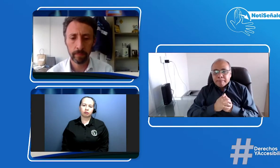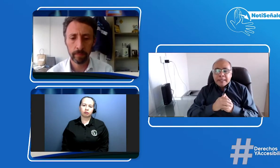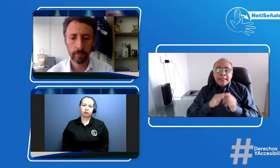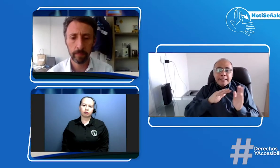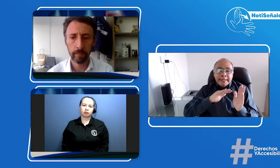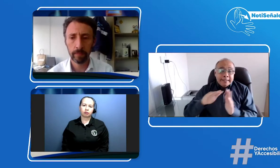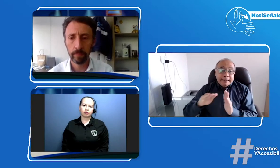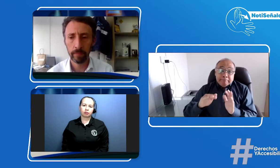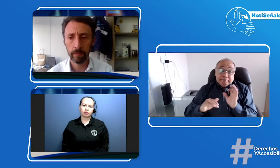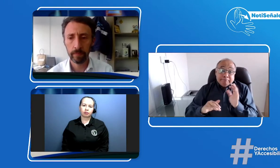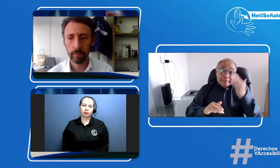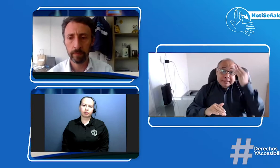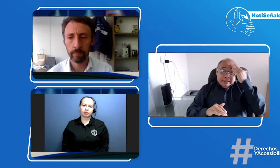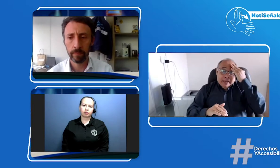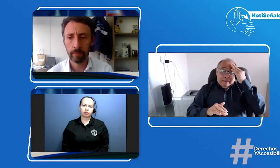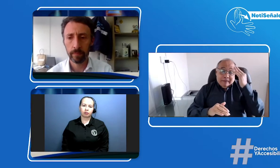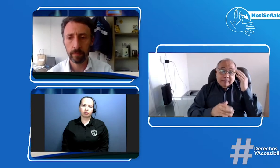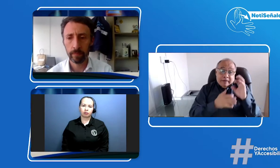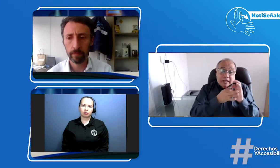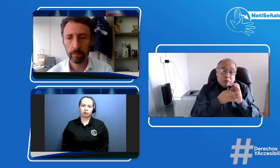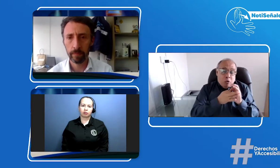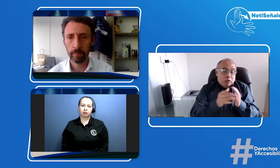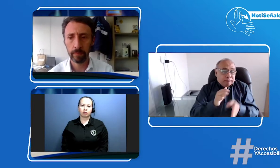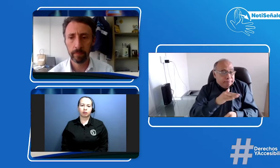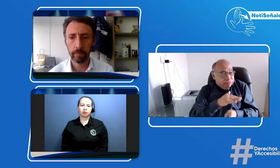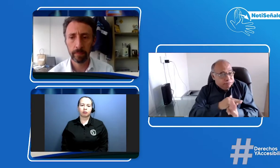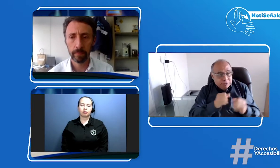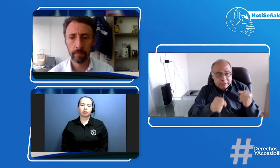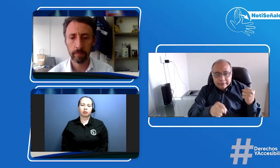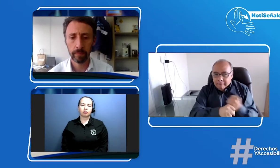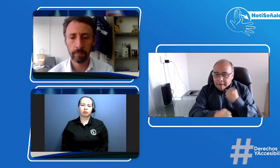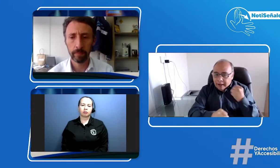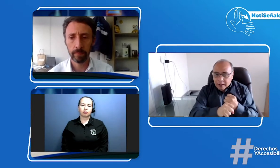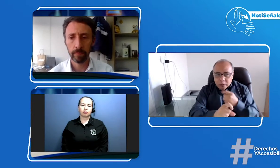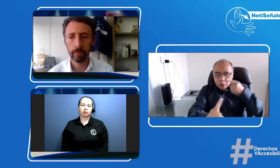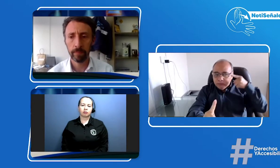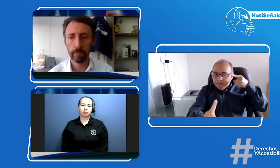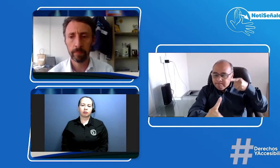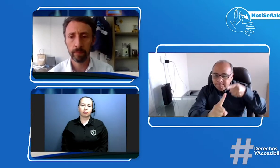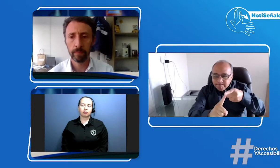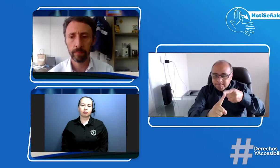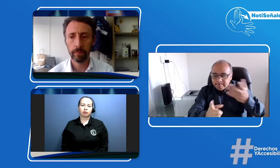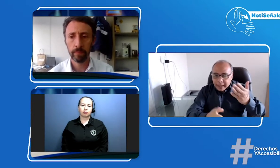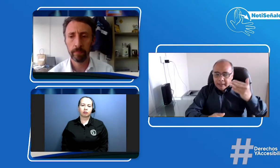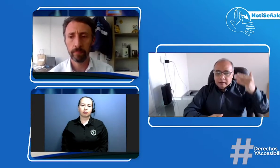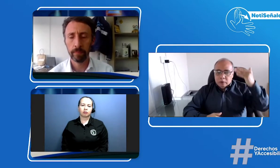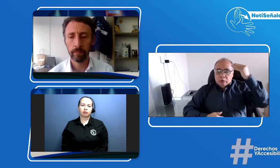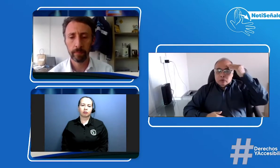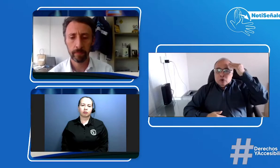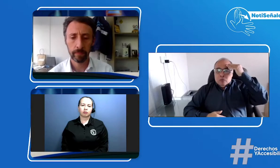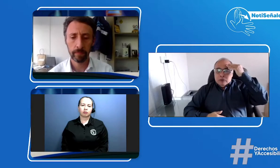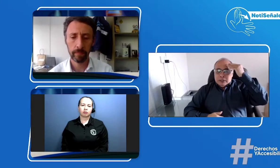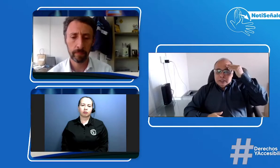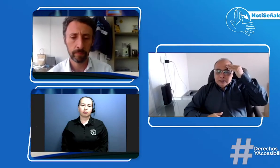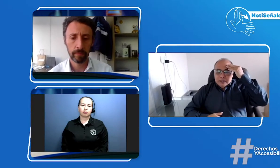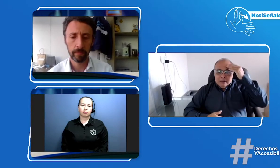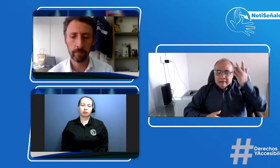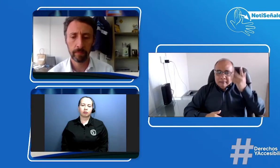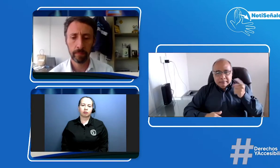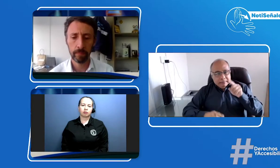que están haciendo. Ustedes saben que como Fenascol seguimos trabajando apuntándole a